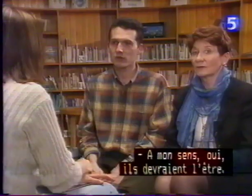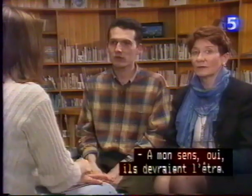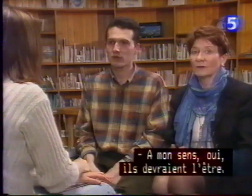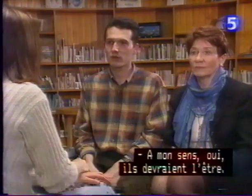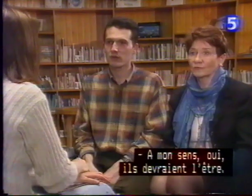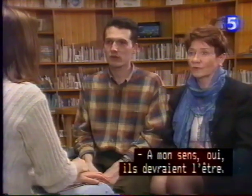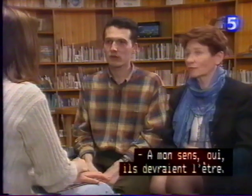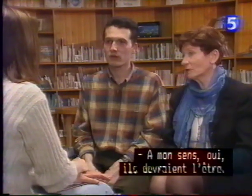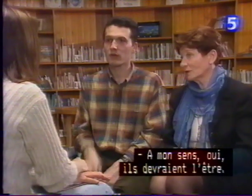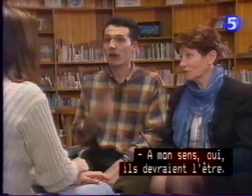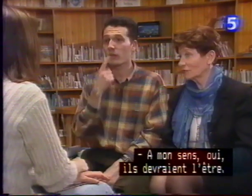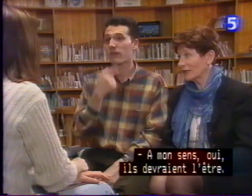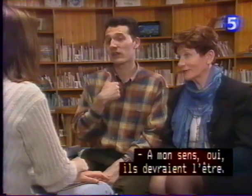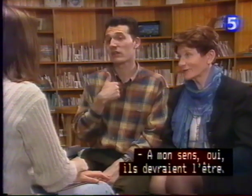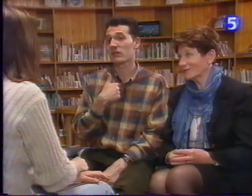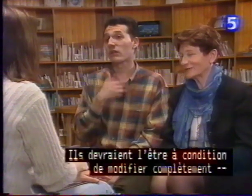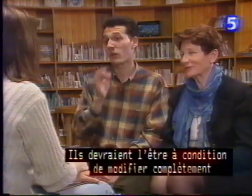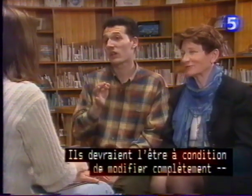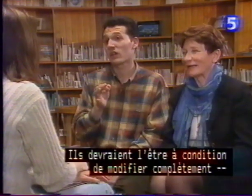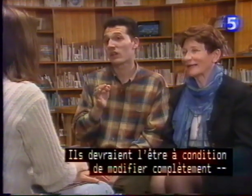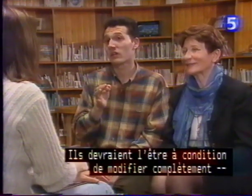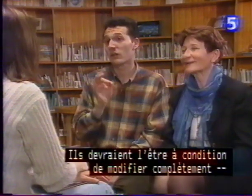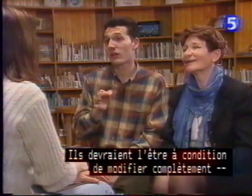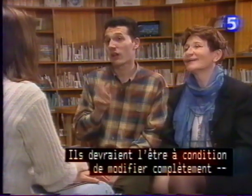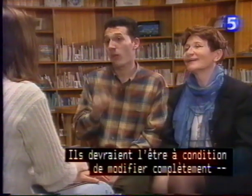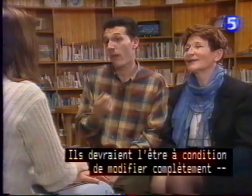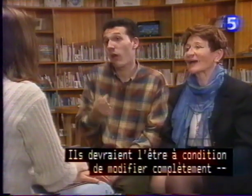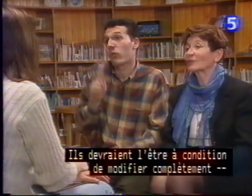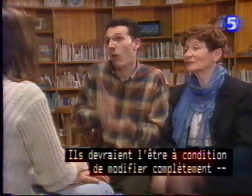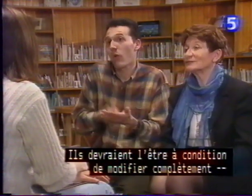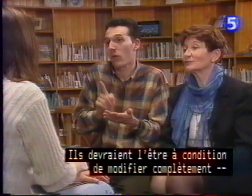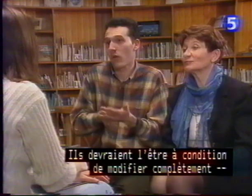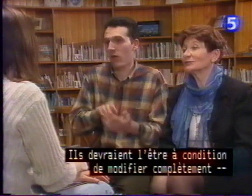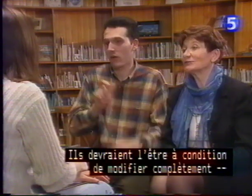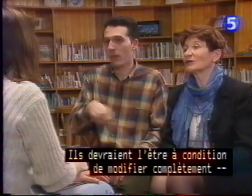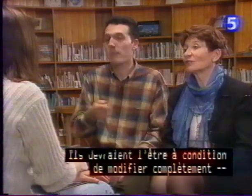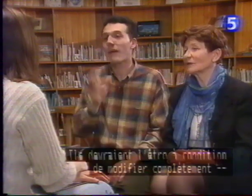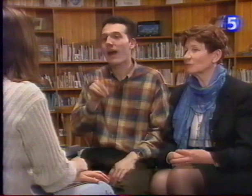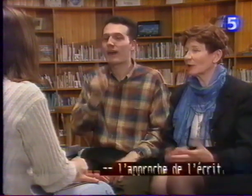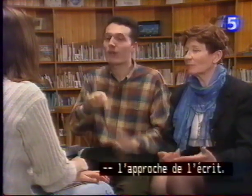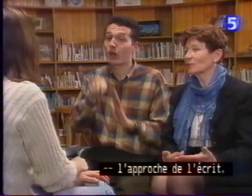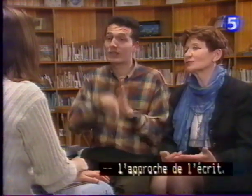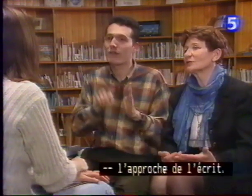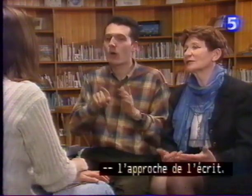à mon sens, oui, il devrait l'être, il devrait l'être, à condition de modifier complètement l'approche de l'écrit.